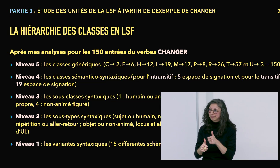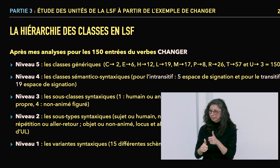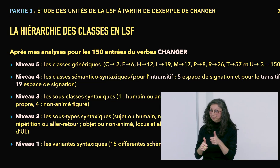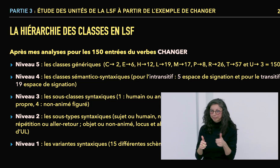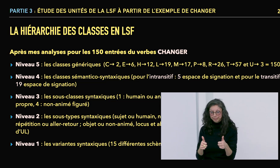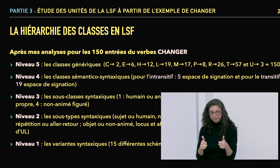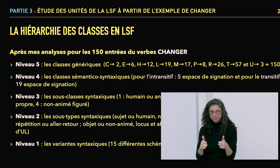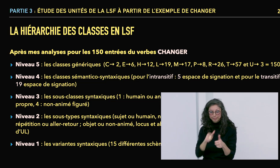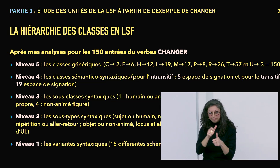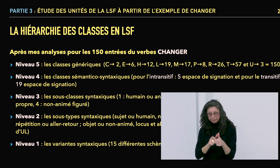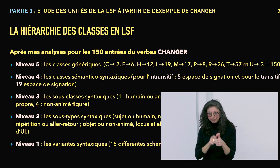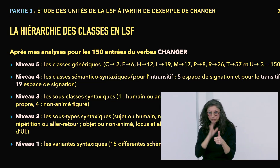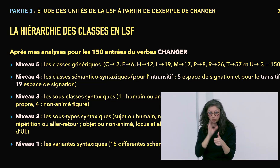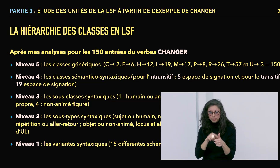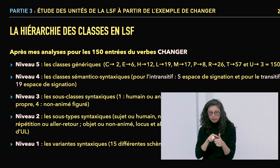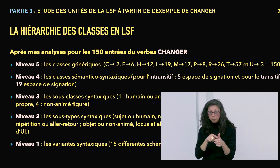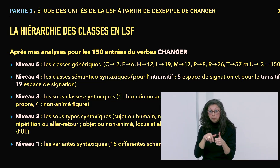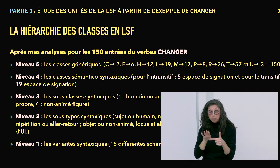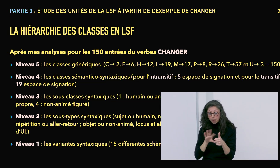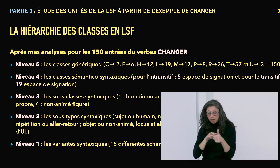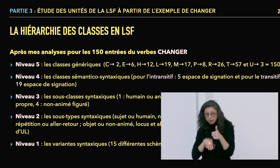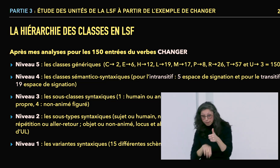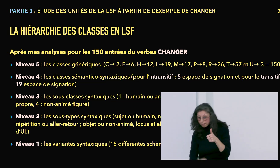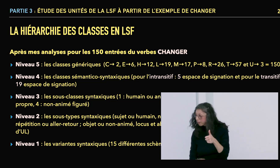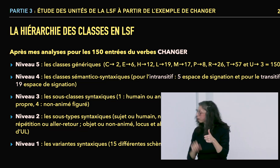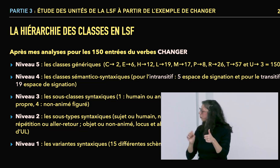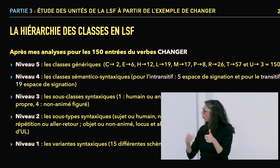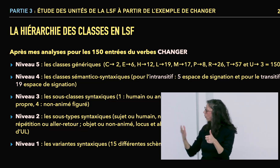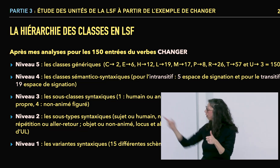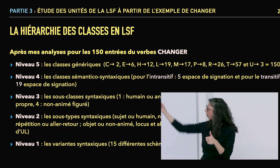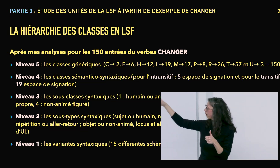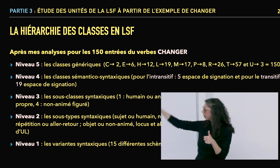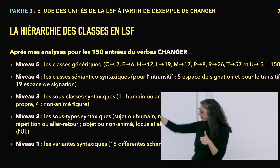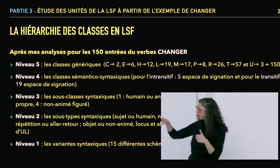homme, une personne, qu'on double, par exemple.